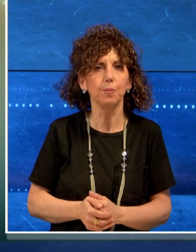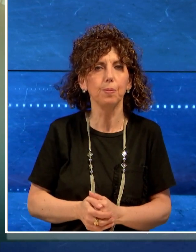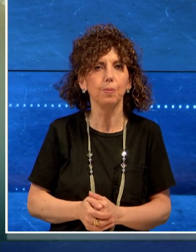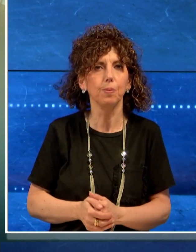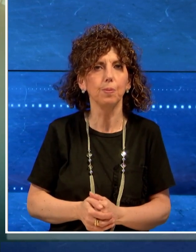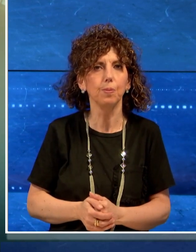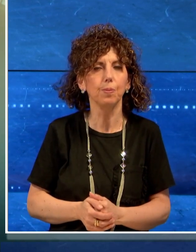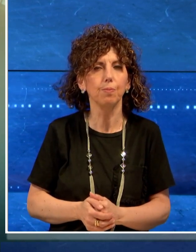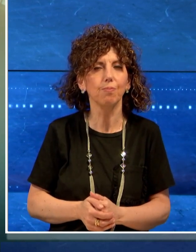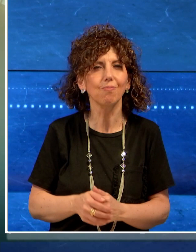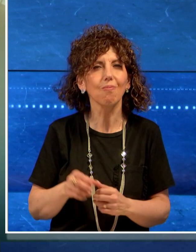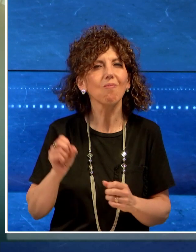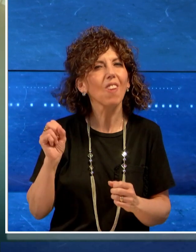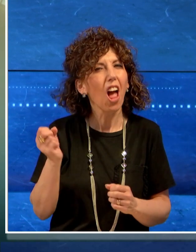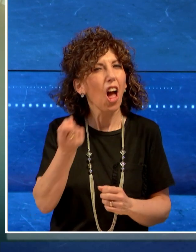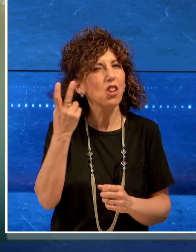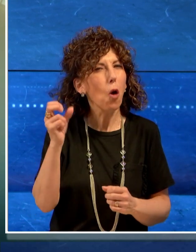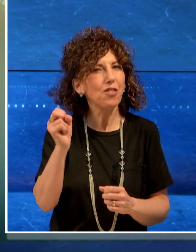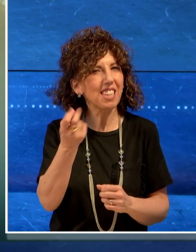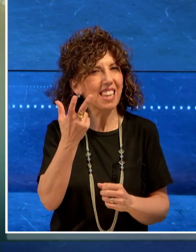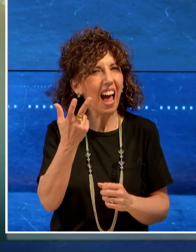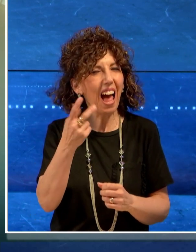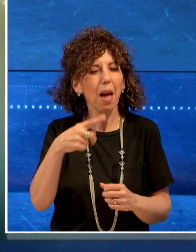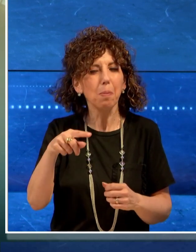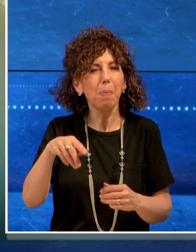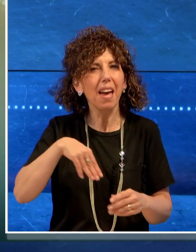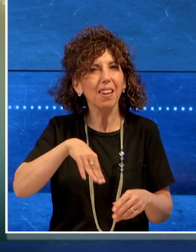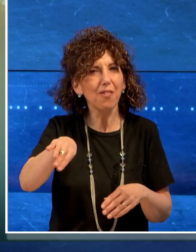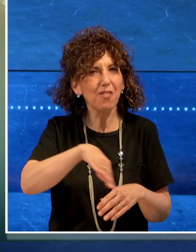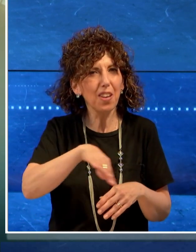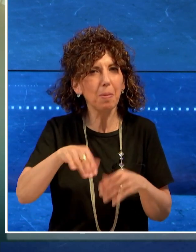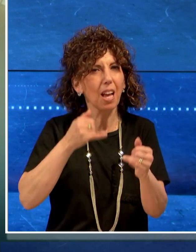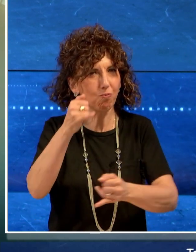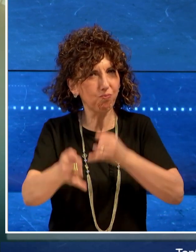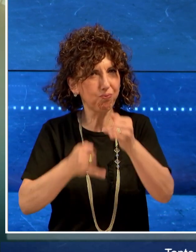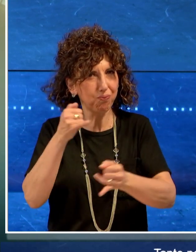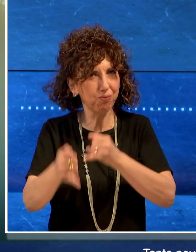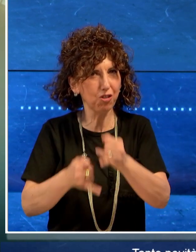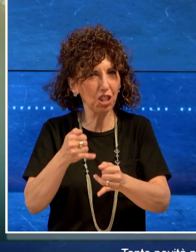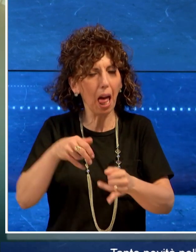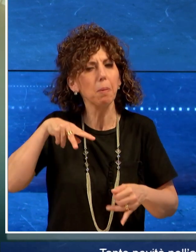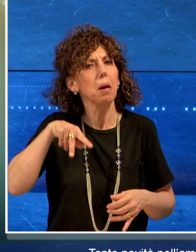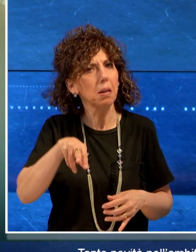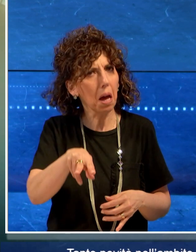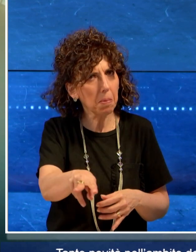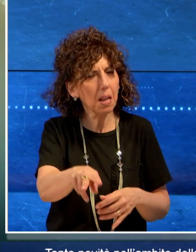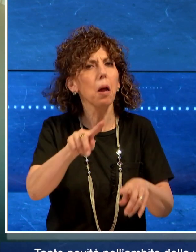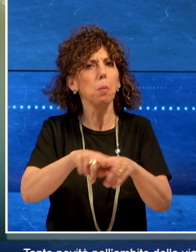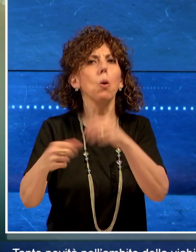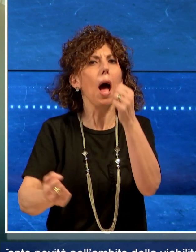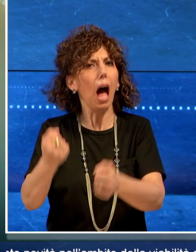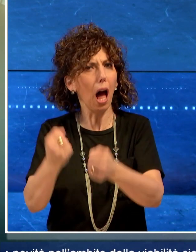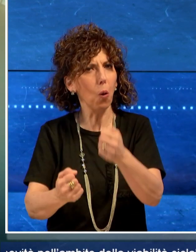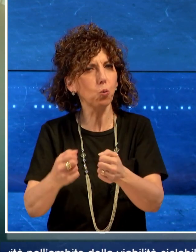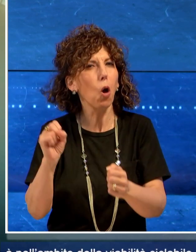Tante novità nell'ambito della viabilità ciclabile, pedonale e su quattro